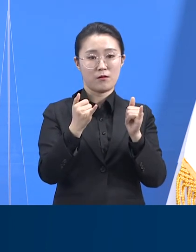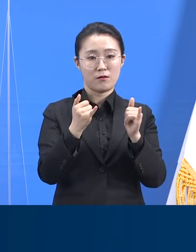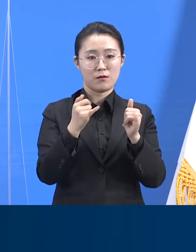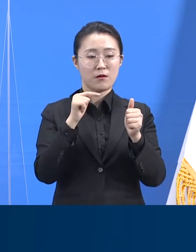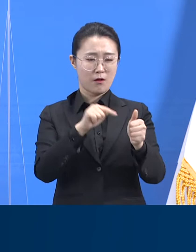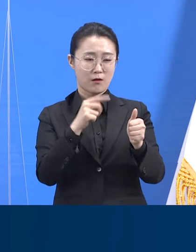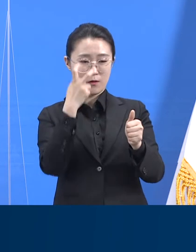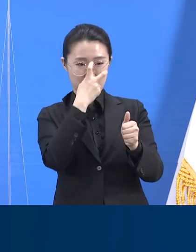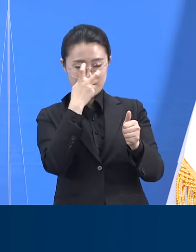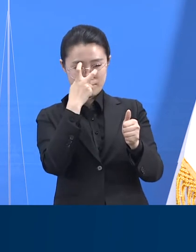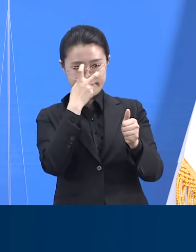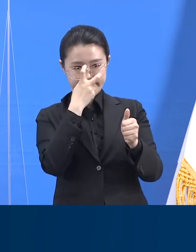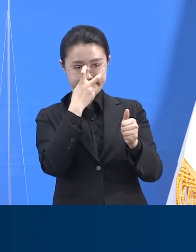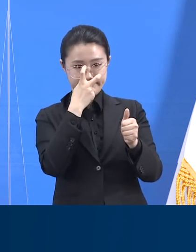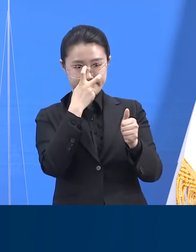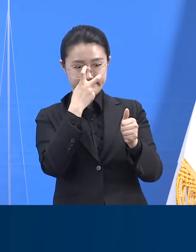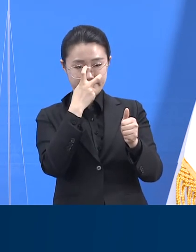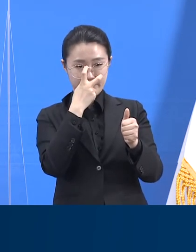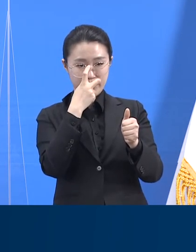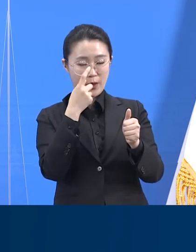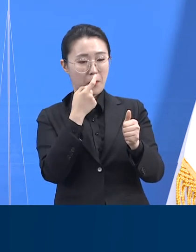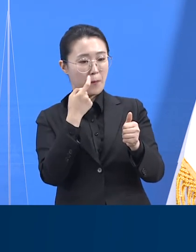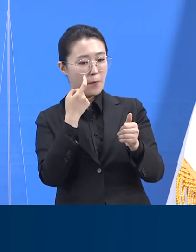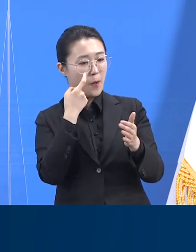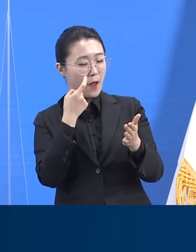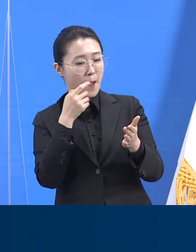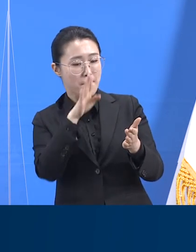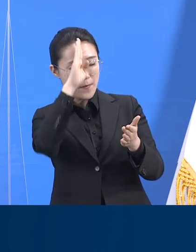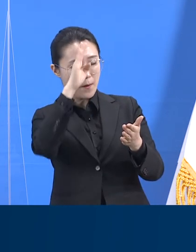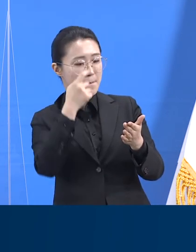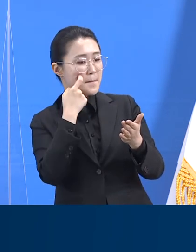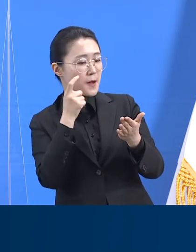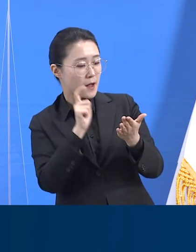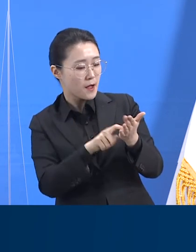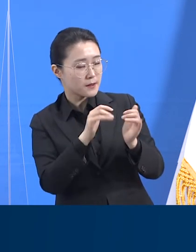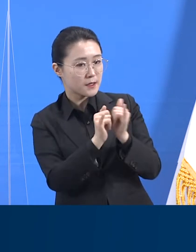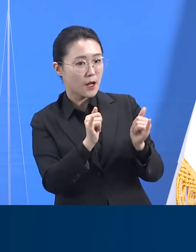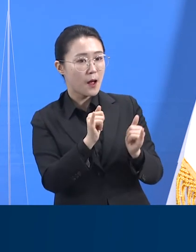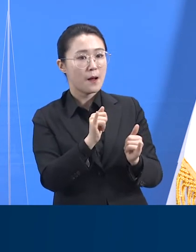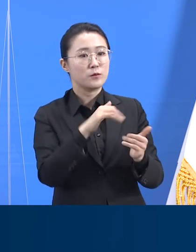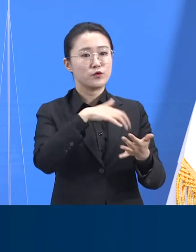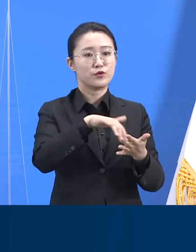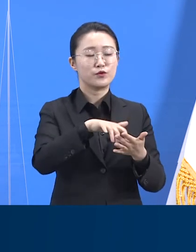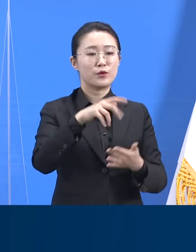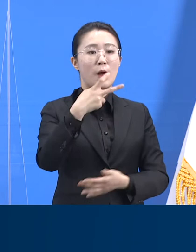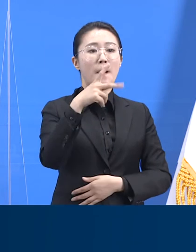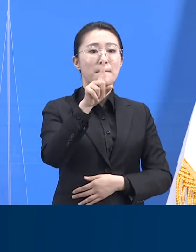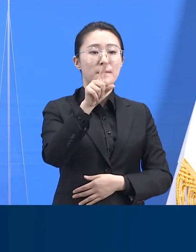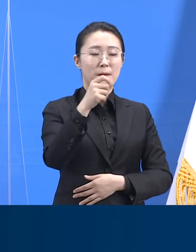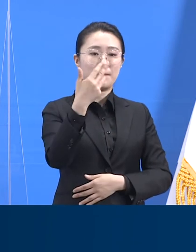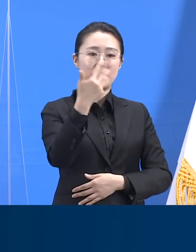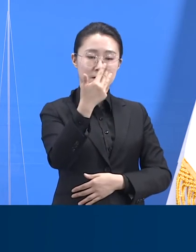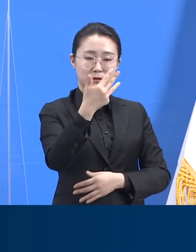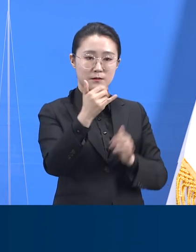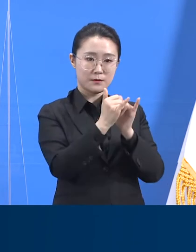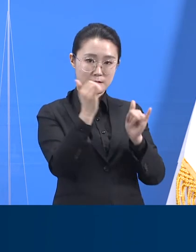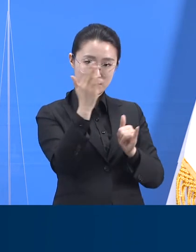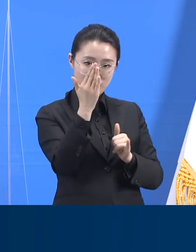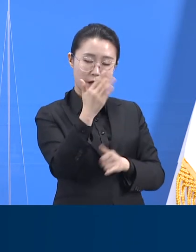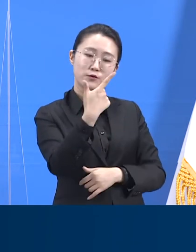이 중 유증상 확진자는 1만 8,258명으로 약 65.4% 확진자가